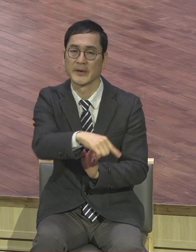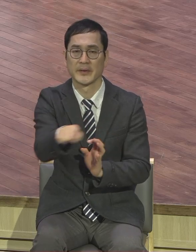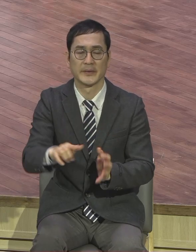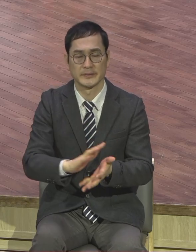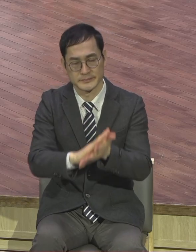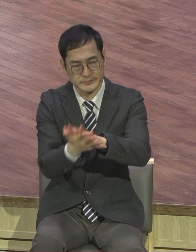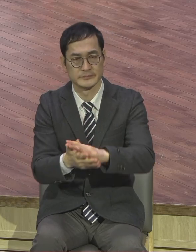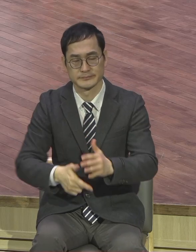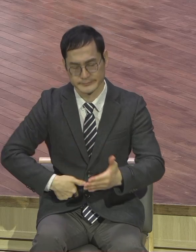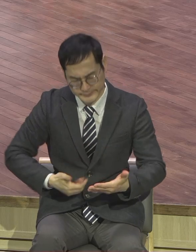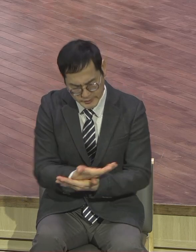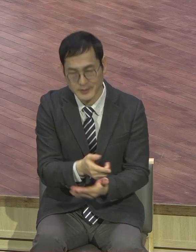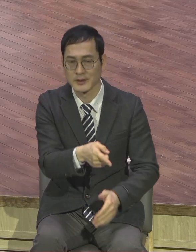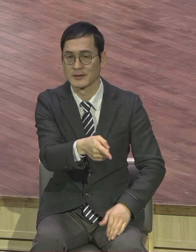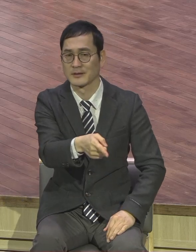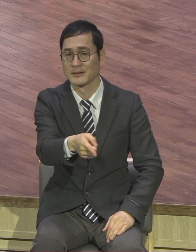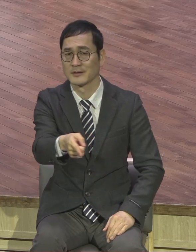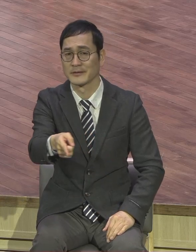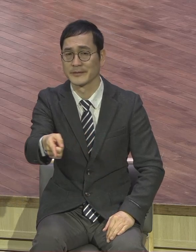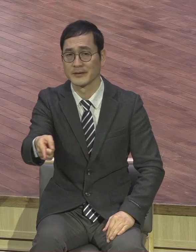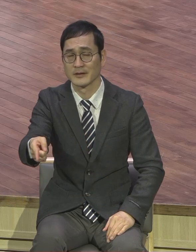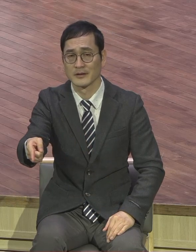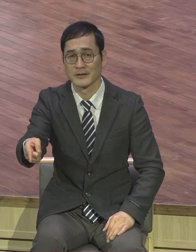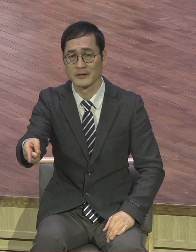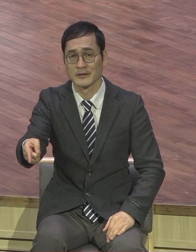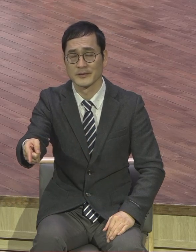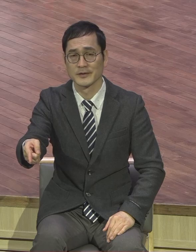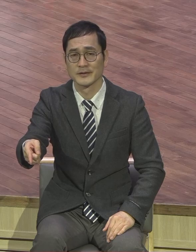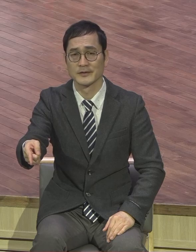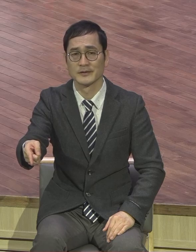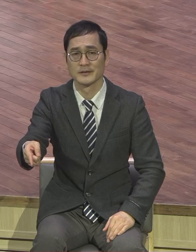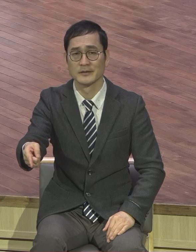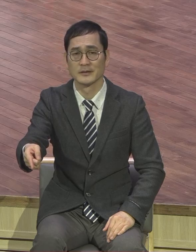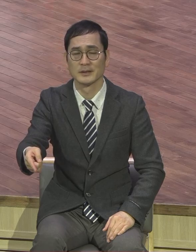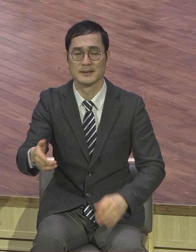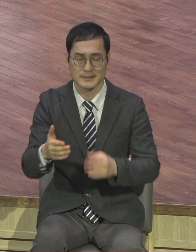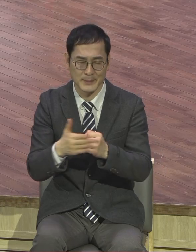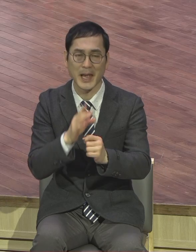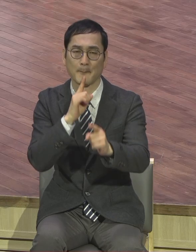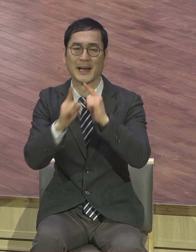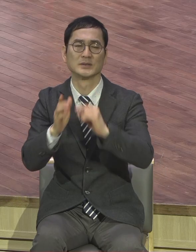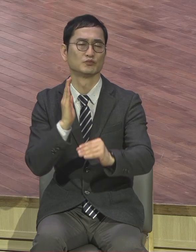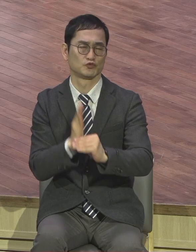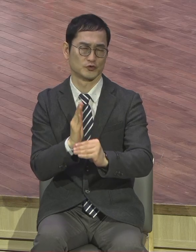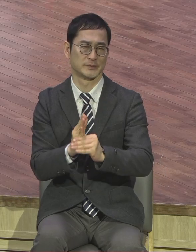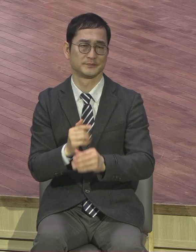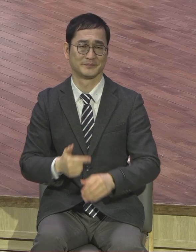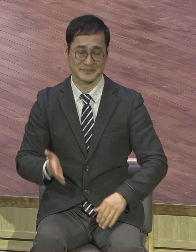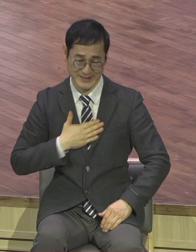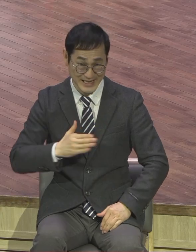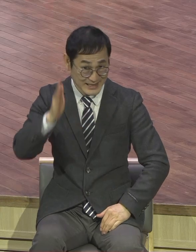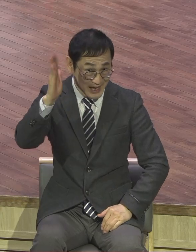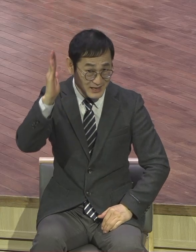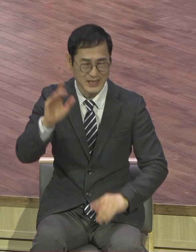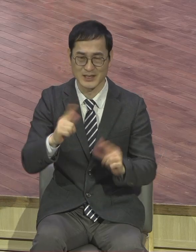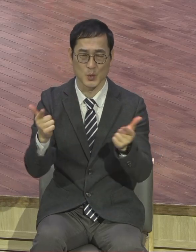되시 바랍니다. 말씀의 사람이 되어야지. 잔머리는 쫙 굴리는데 말씀은 없어.